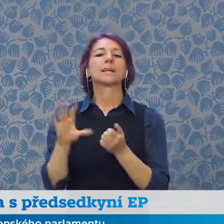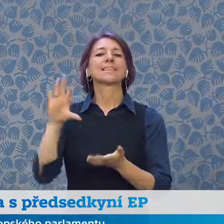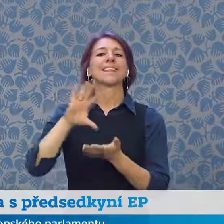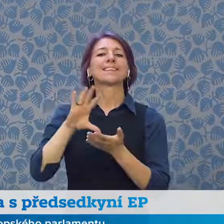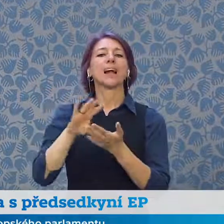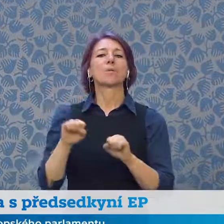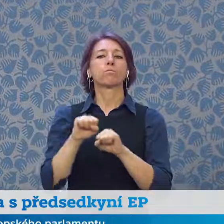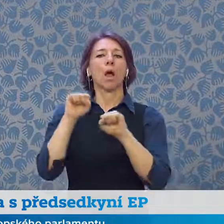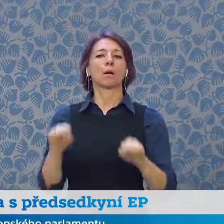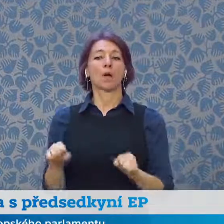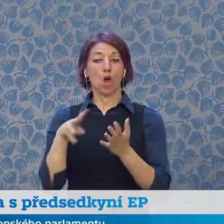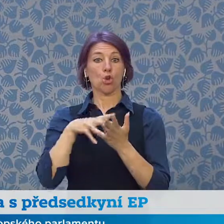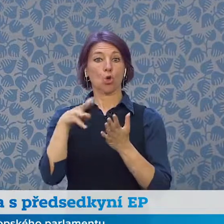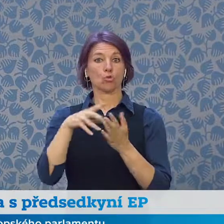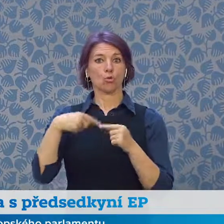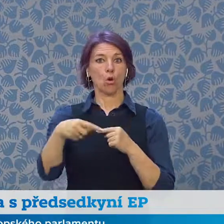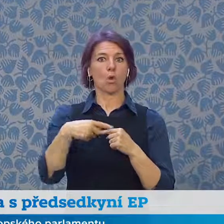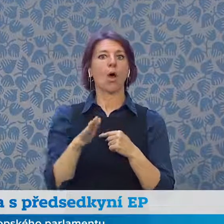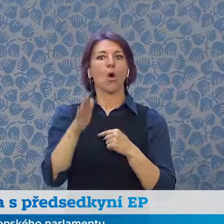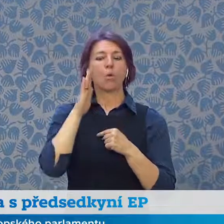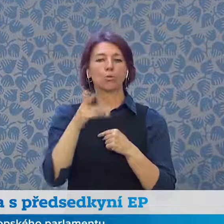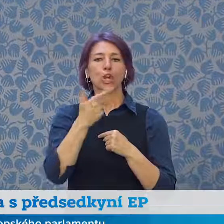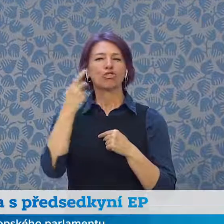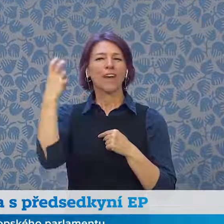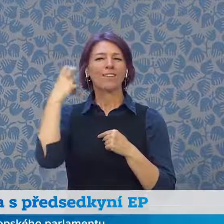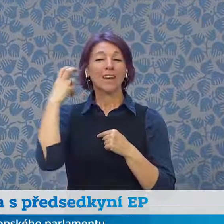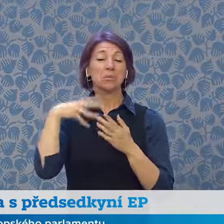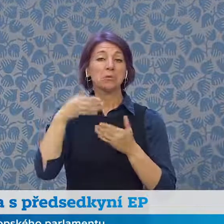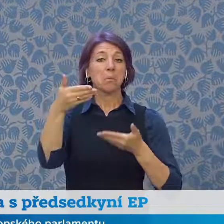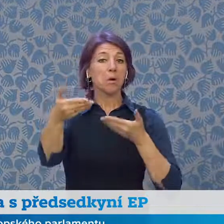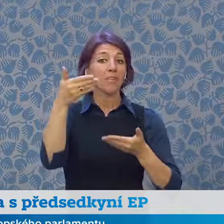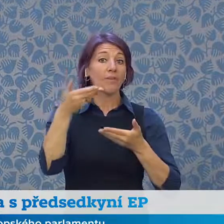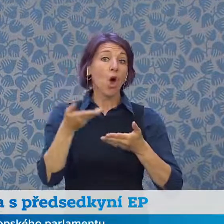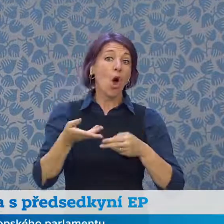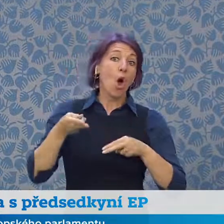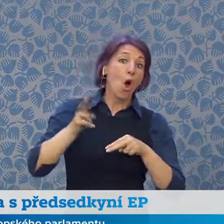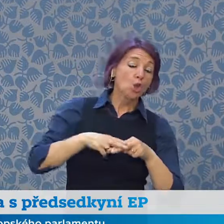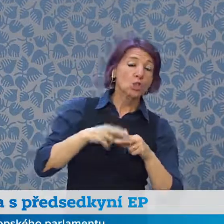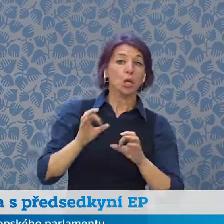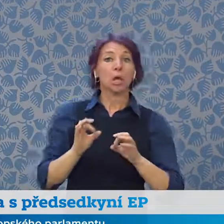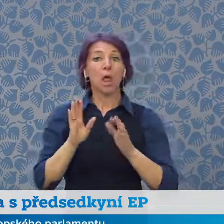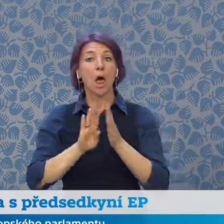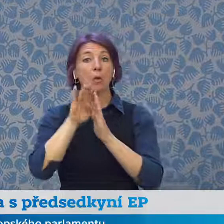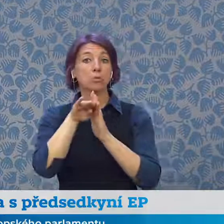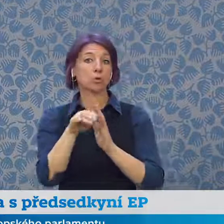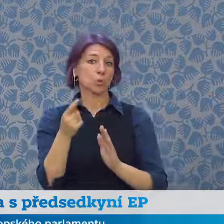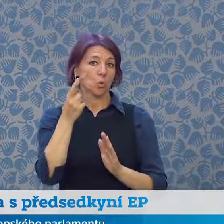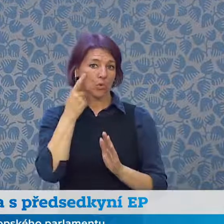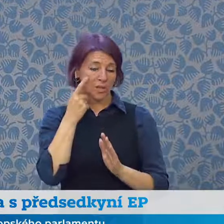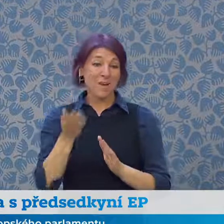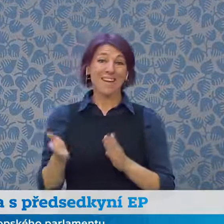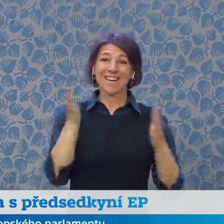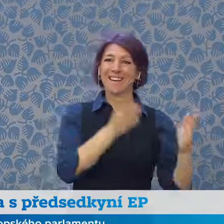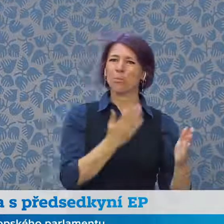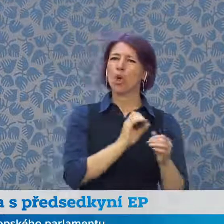Hovořili jsme o flexibilitě během té covidové doby, nyní se nám situace